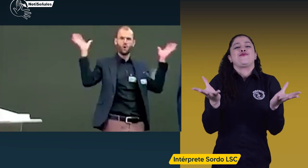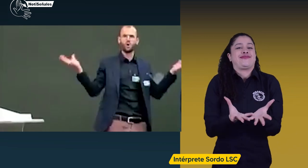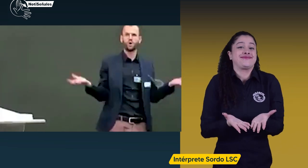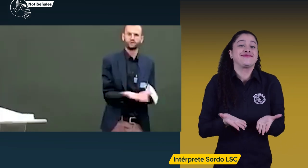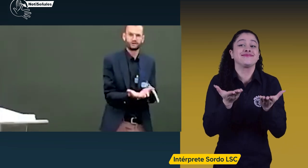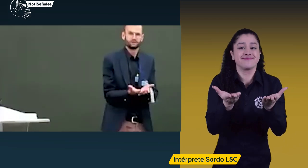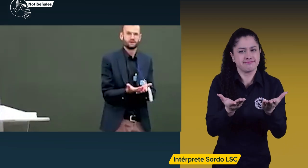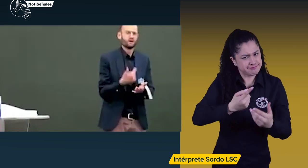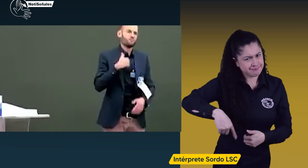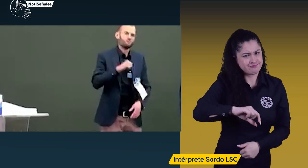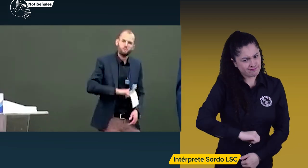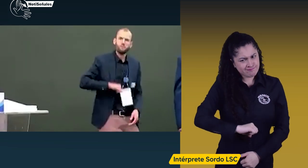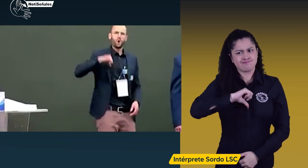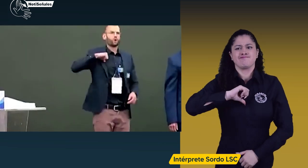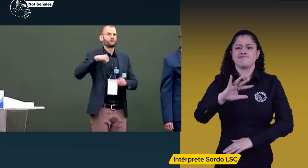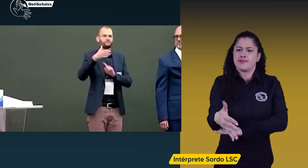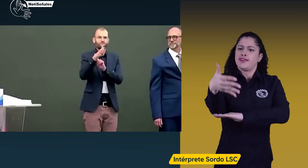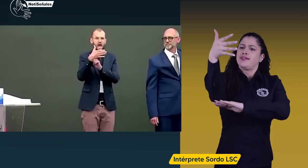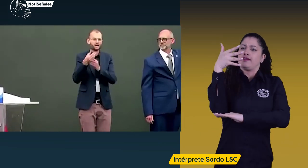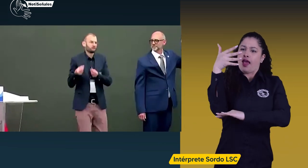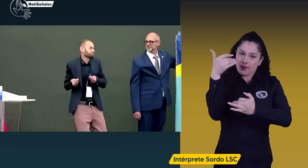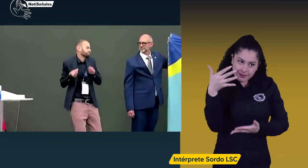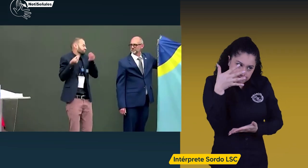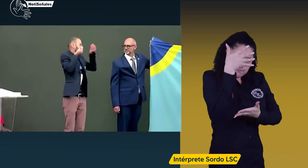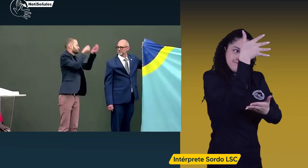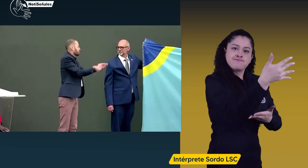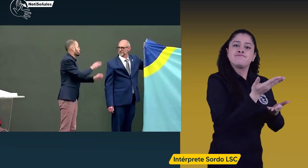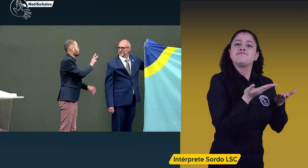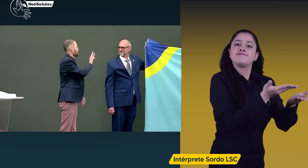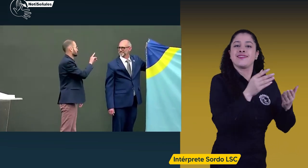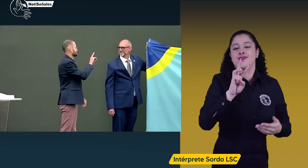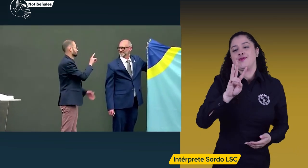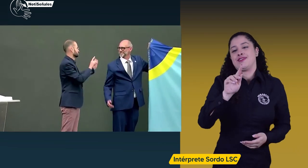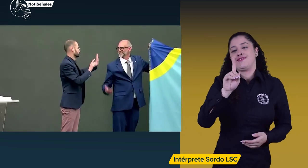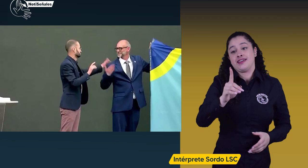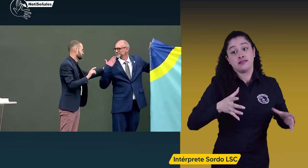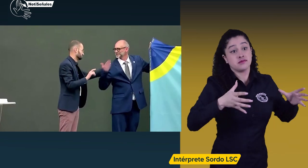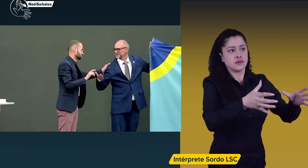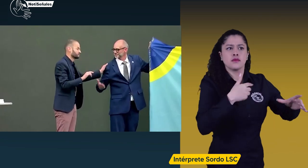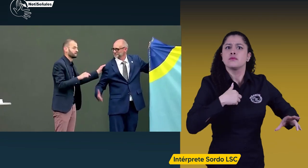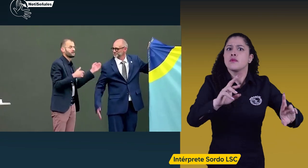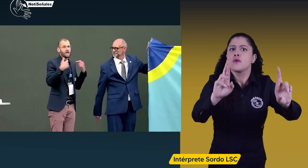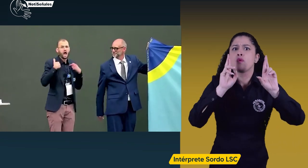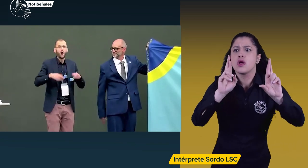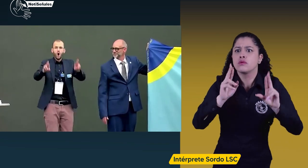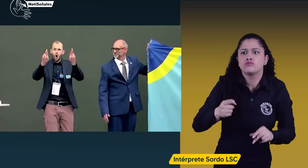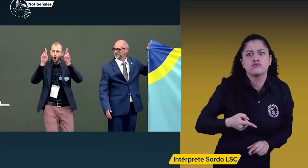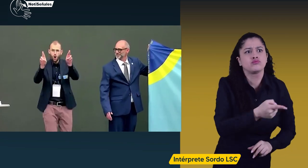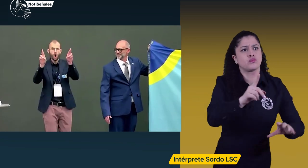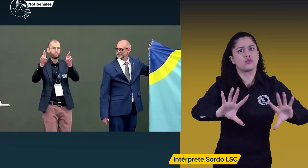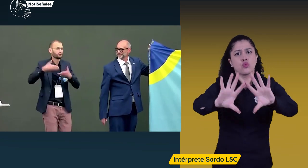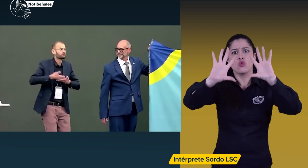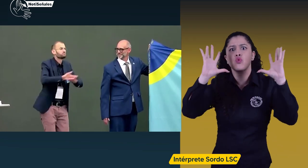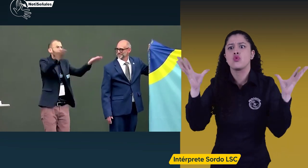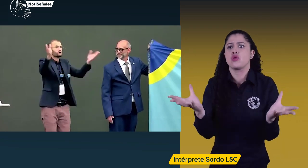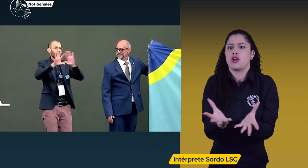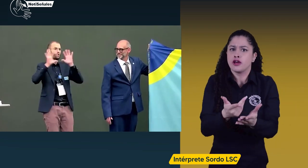Nosotros estamos orgullosos de esta bandera y ahora que hace parte de la WPD también. Ojalá se pueda alzar esta